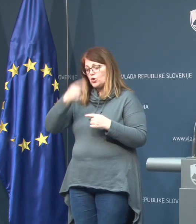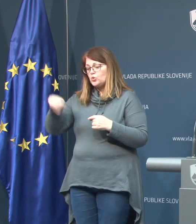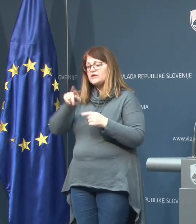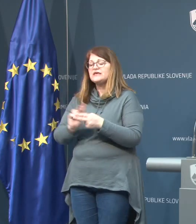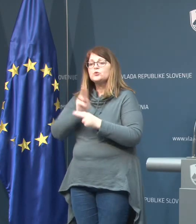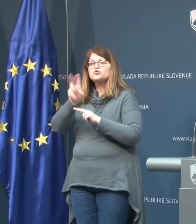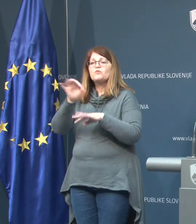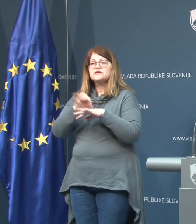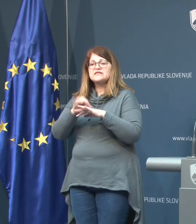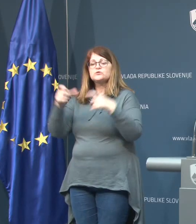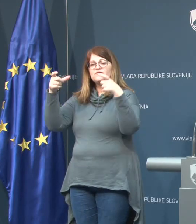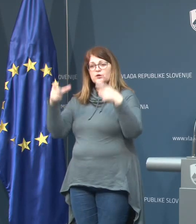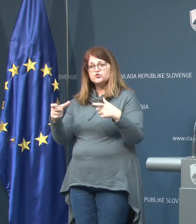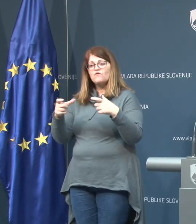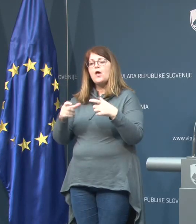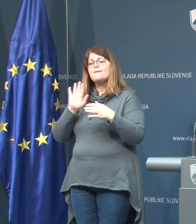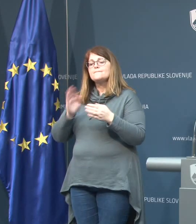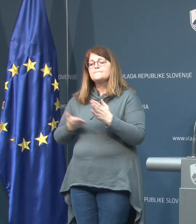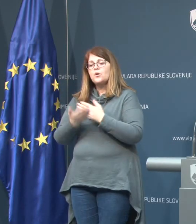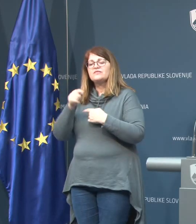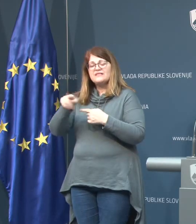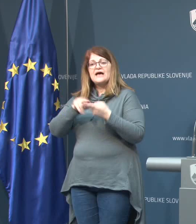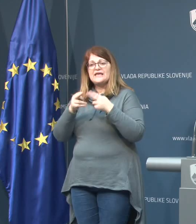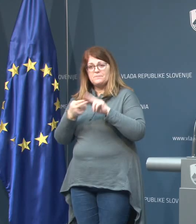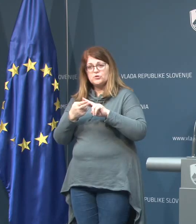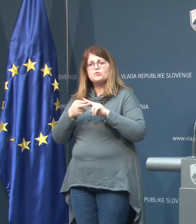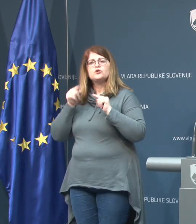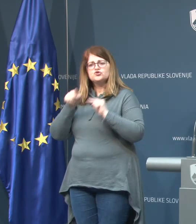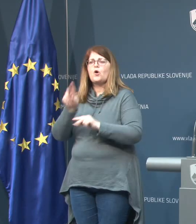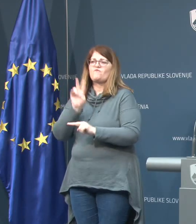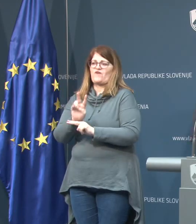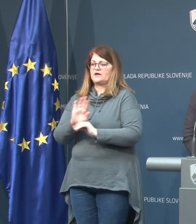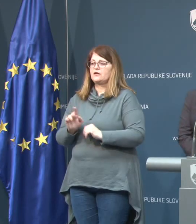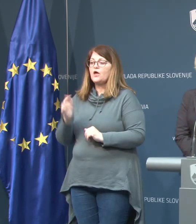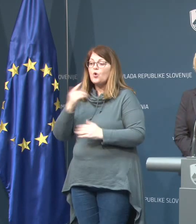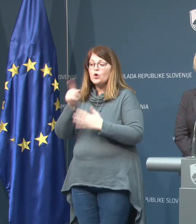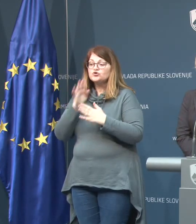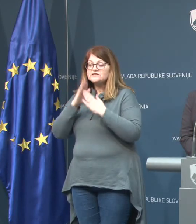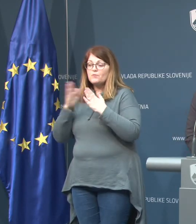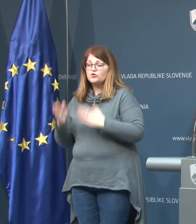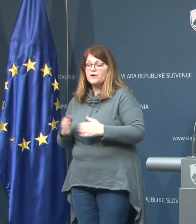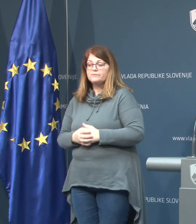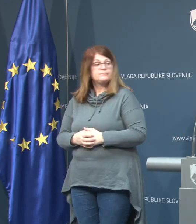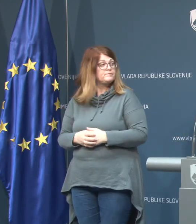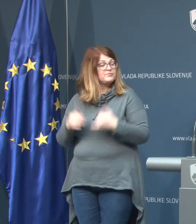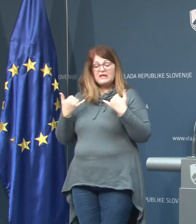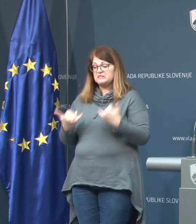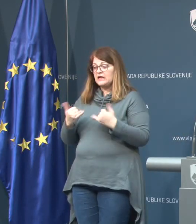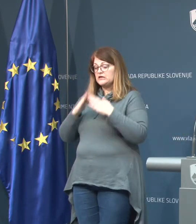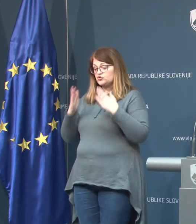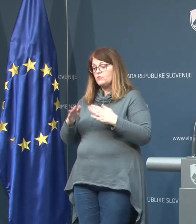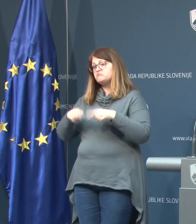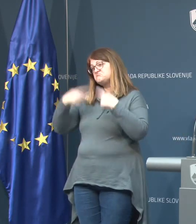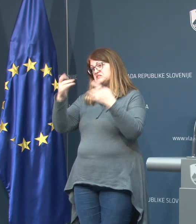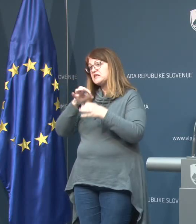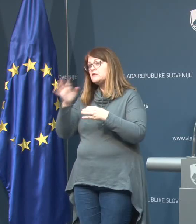vstopajo v zdravstvene ustanove, po takim načinom, so jih absolutno vadni. Koliko časa bo pa doma sam, še tu zdravnica? Danes je ostala doma, potem